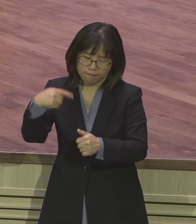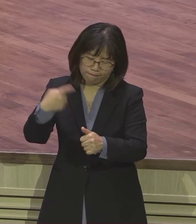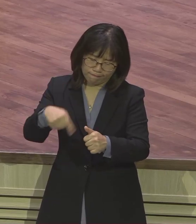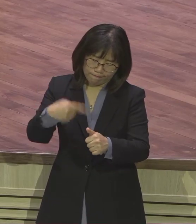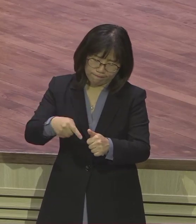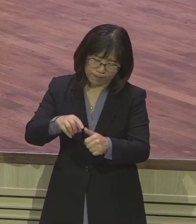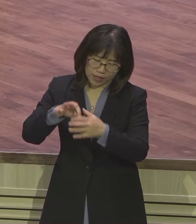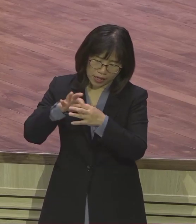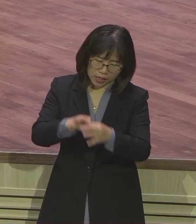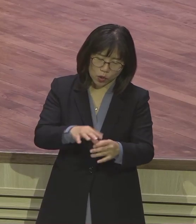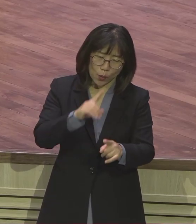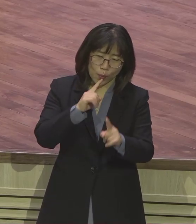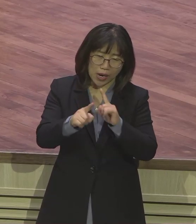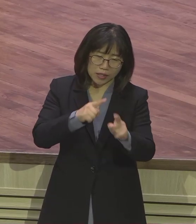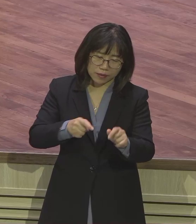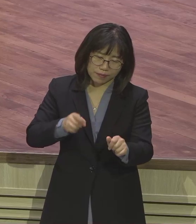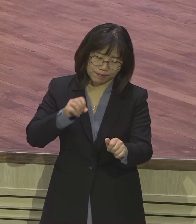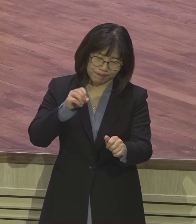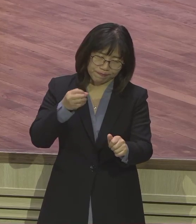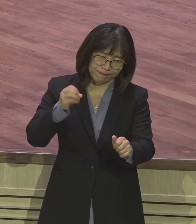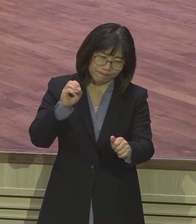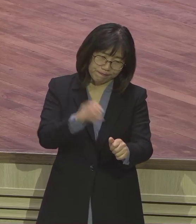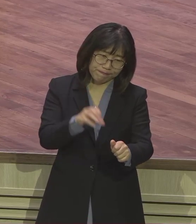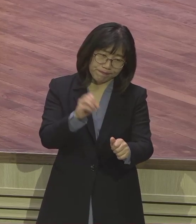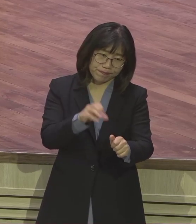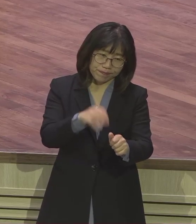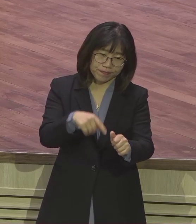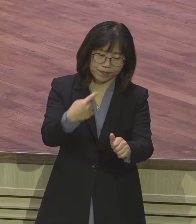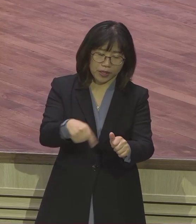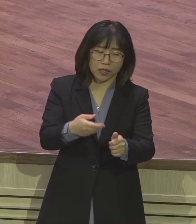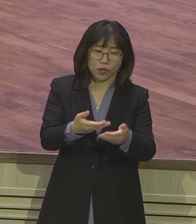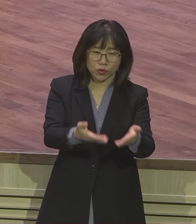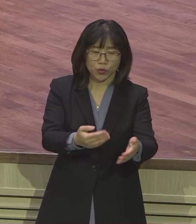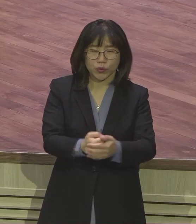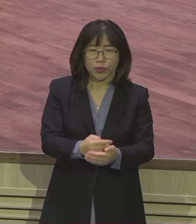착쩍이 세 살 버릇 여덟 간다 그랬어요.